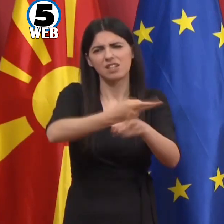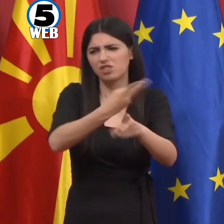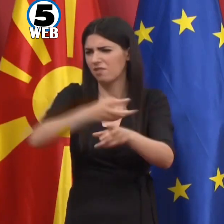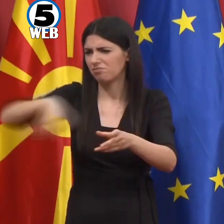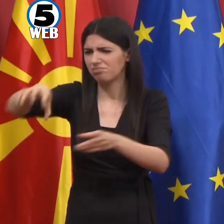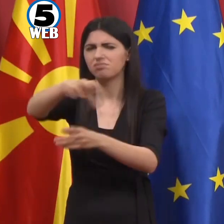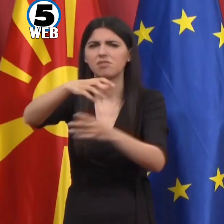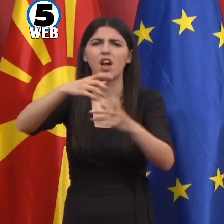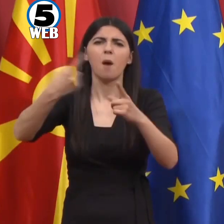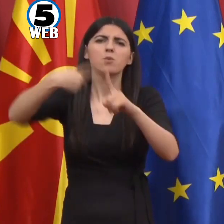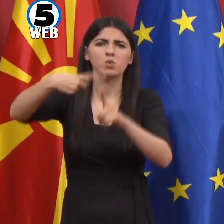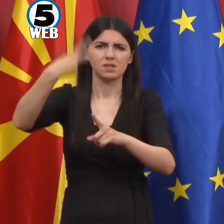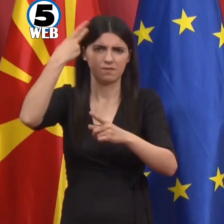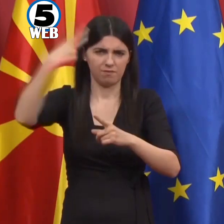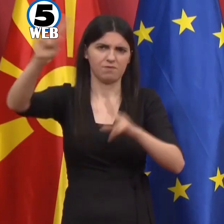во Светот Бирекол.